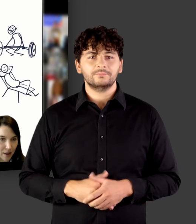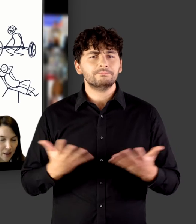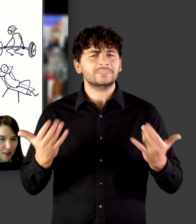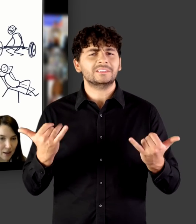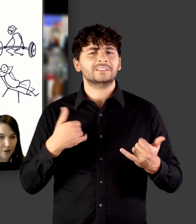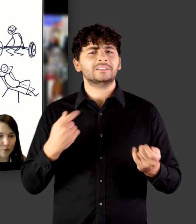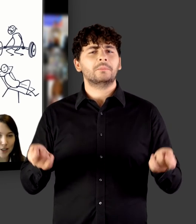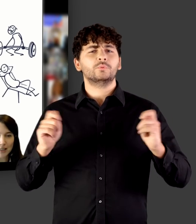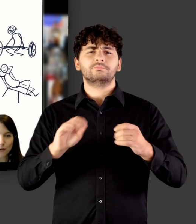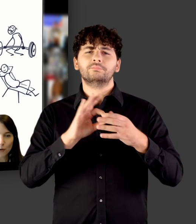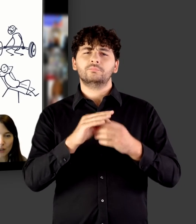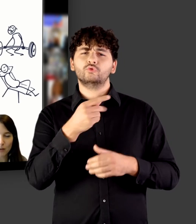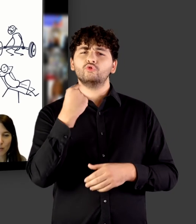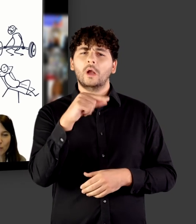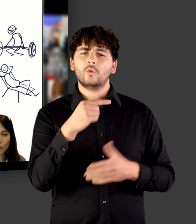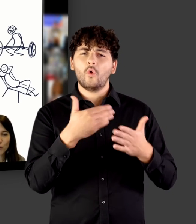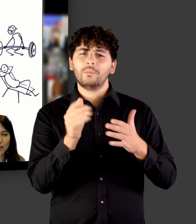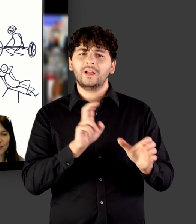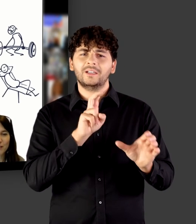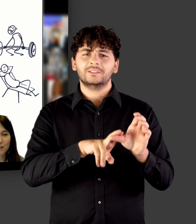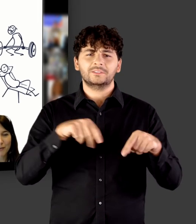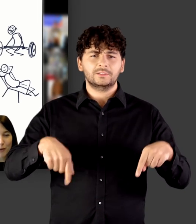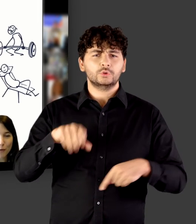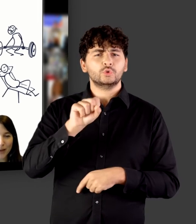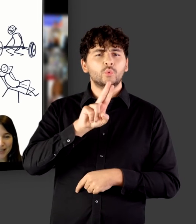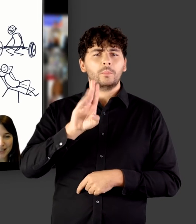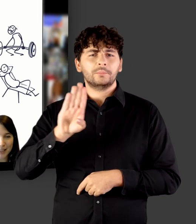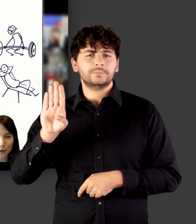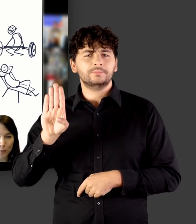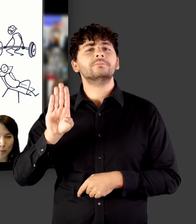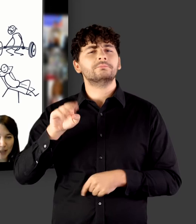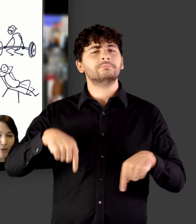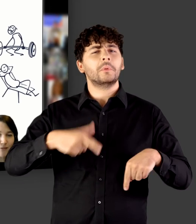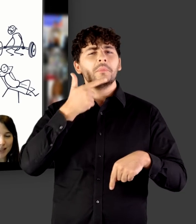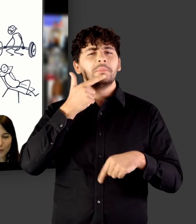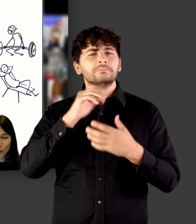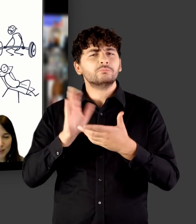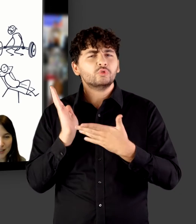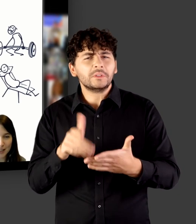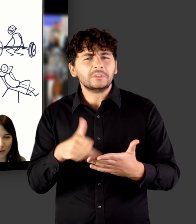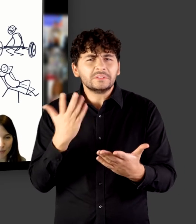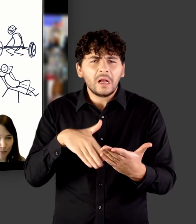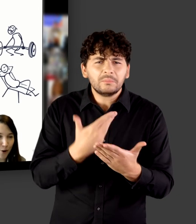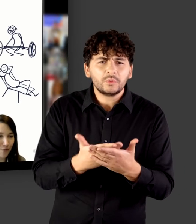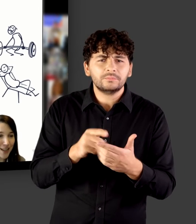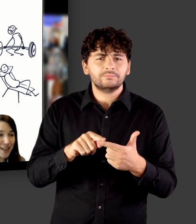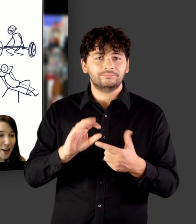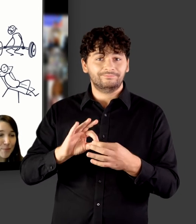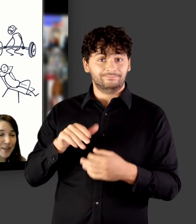Ja, und jetzt noch zum Abschluss Green Open Access an der Sub Bremen. Welche Services können wir Ihnen anbieten?